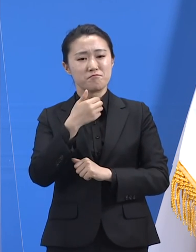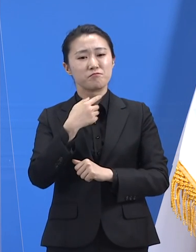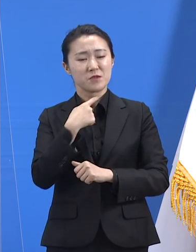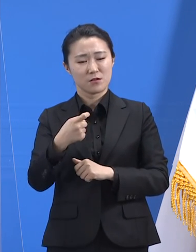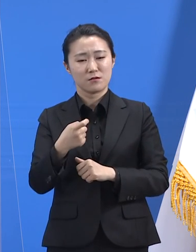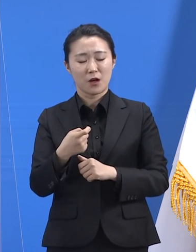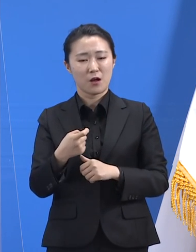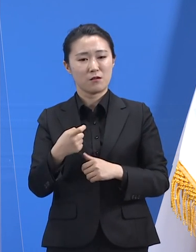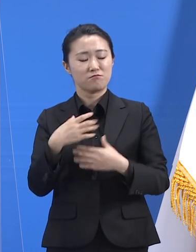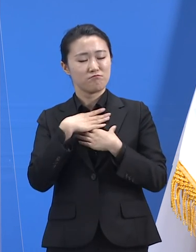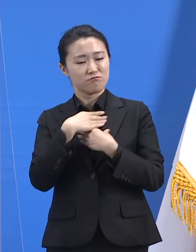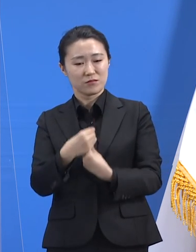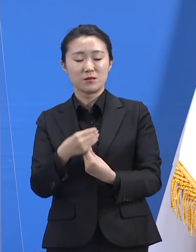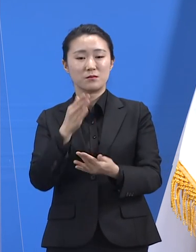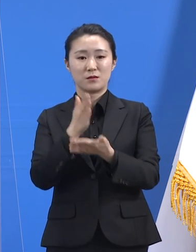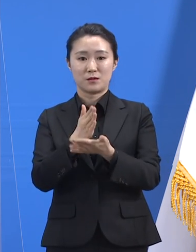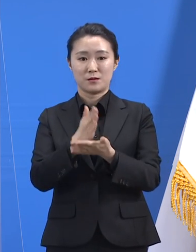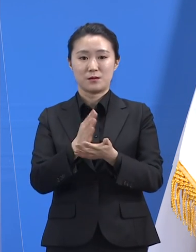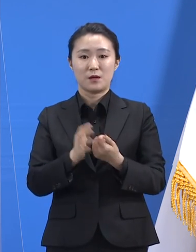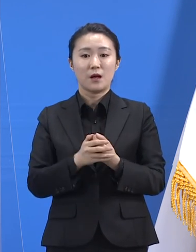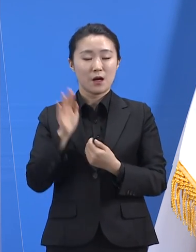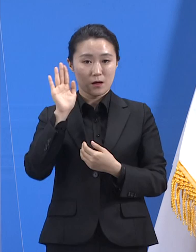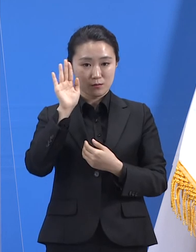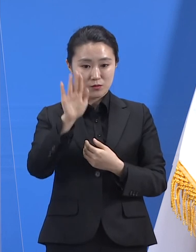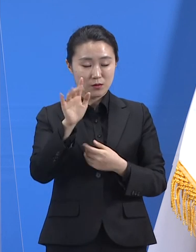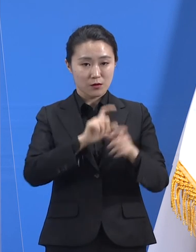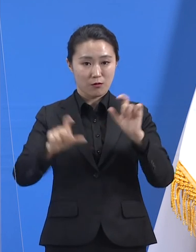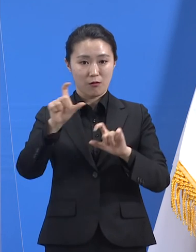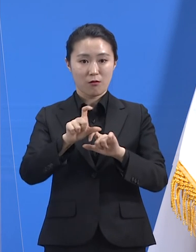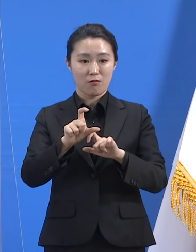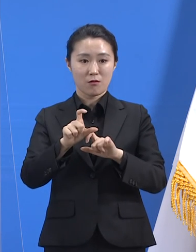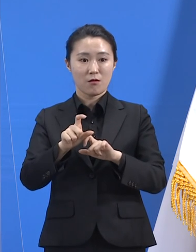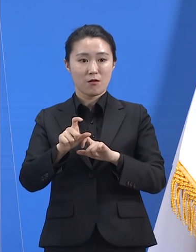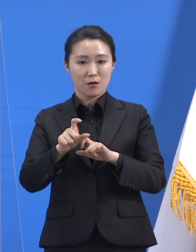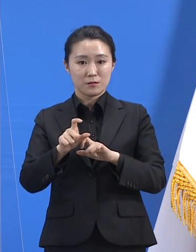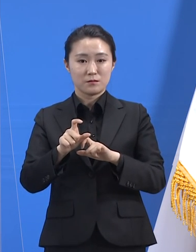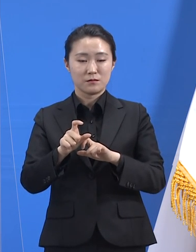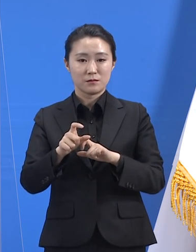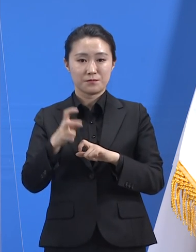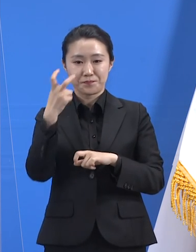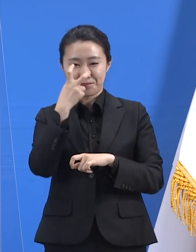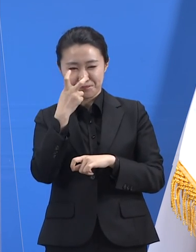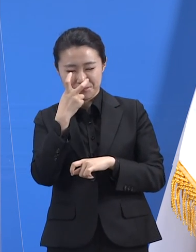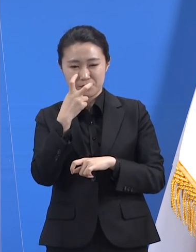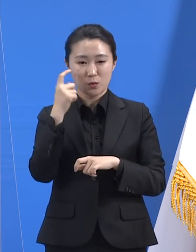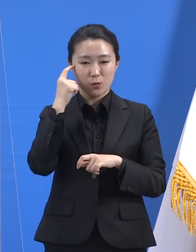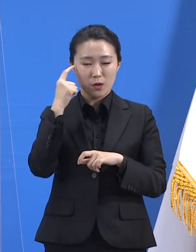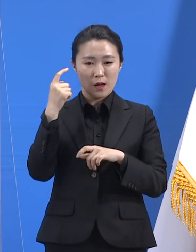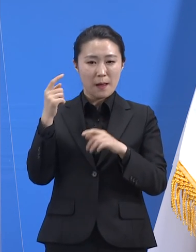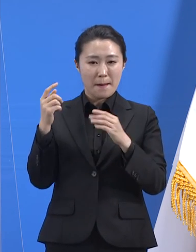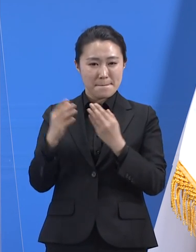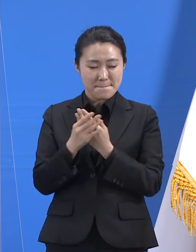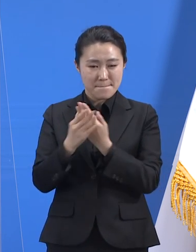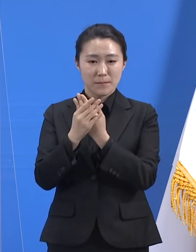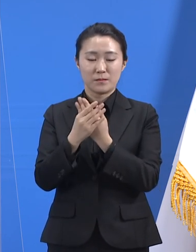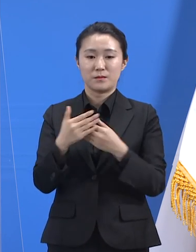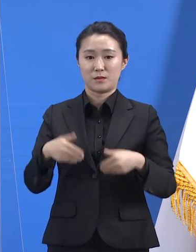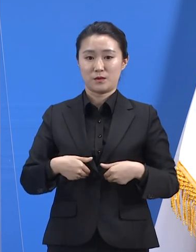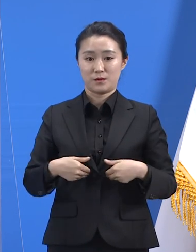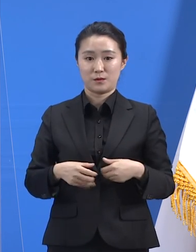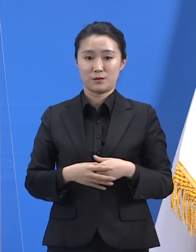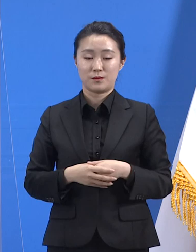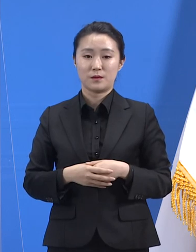사람이 모여 역할을 나누고 힘을 합쳐야 합니다. 튼튼한 네트워크 안에서 정보가 위아래로 흐르고